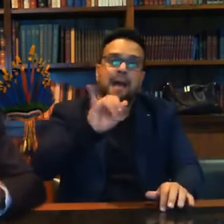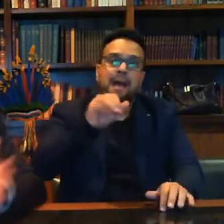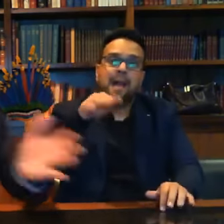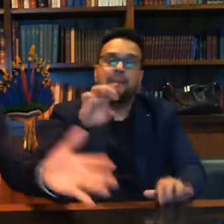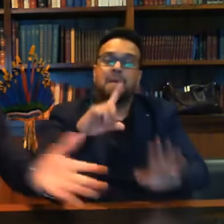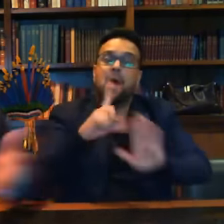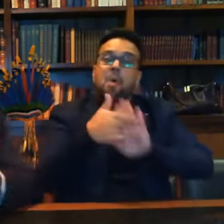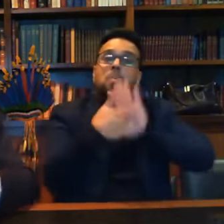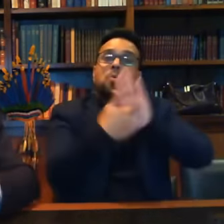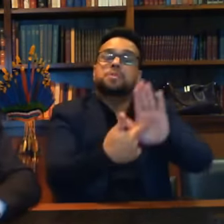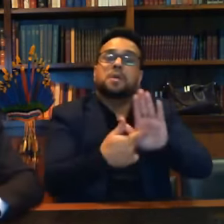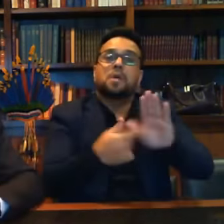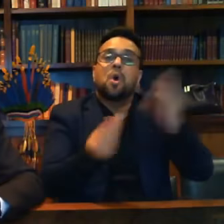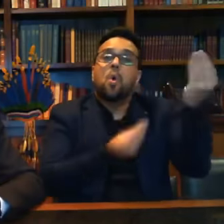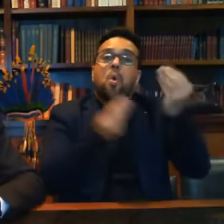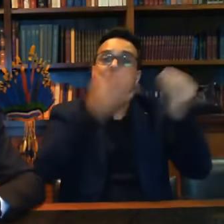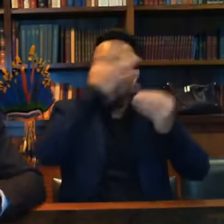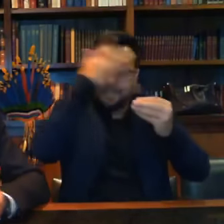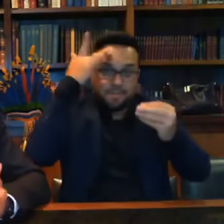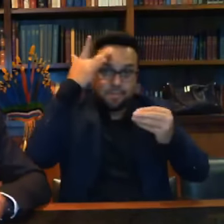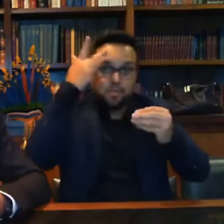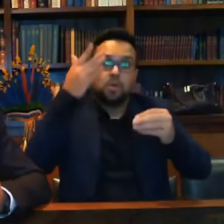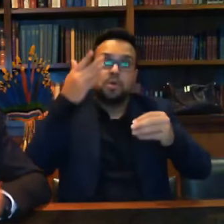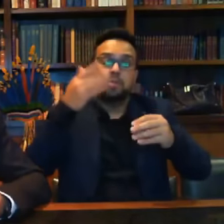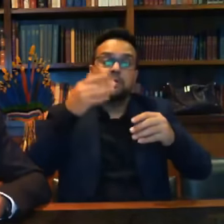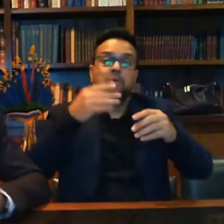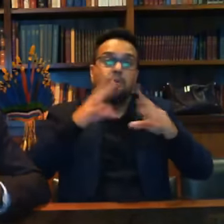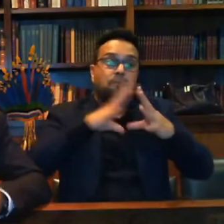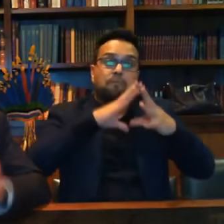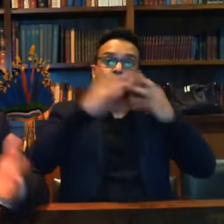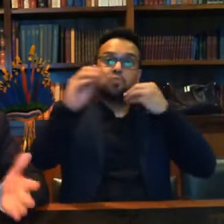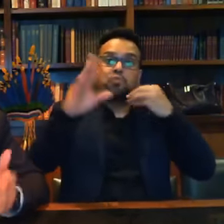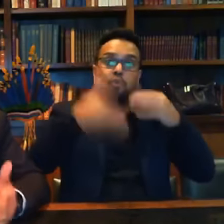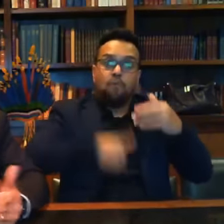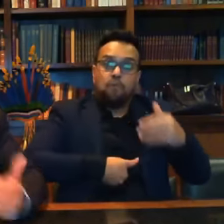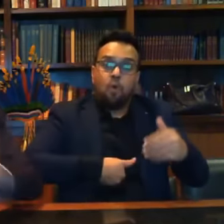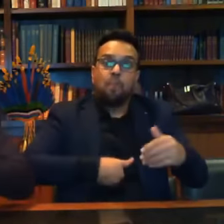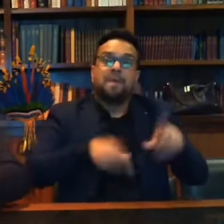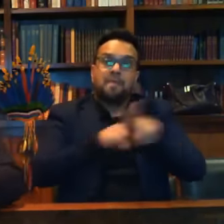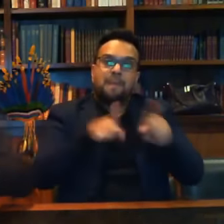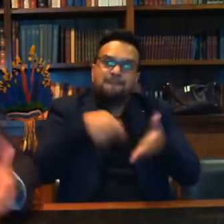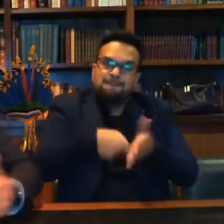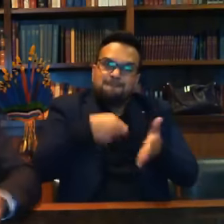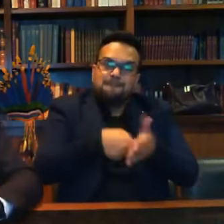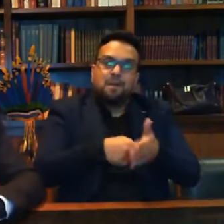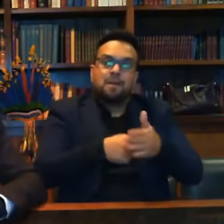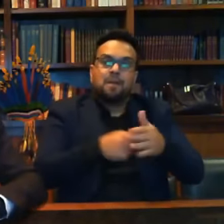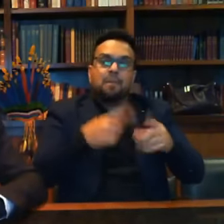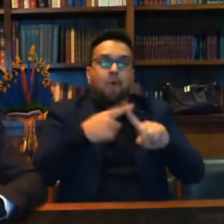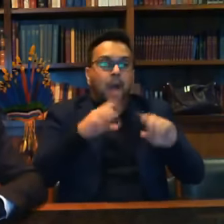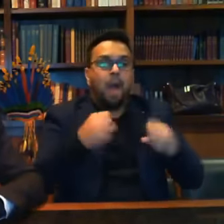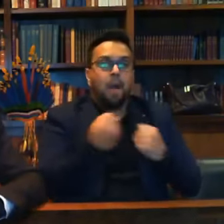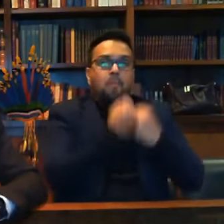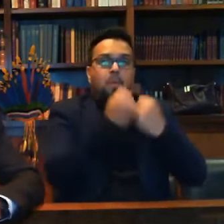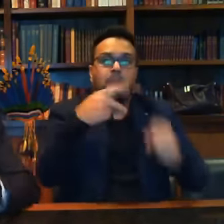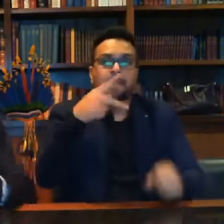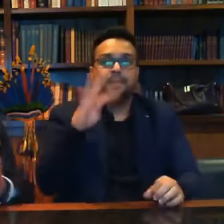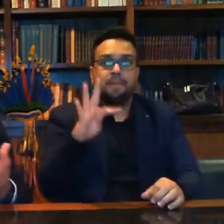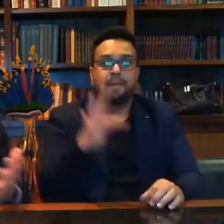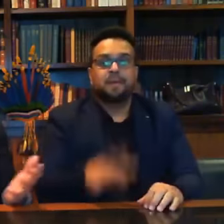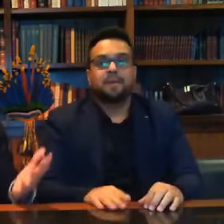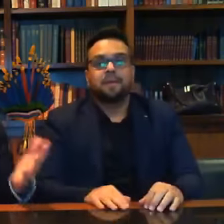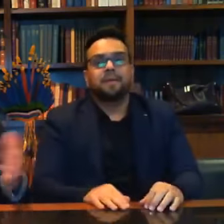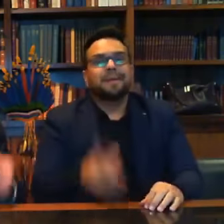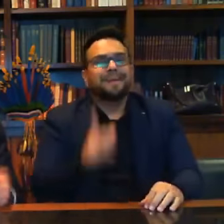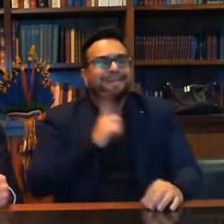mostrando como chegam as pessoas fugindo da fome da ditadura da Venezuela apoiada pelo PT. tem cada